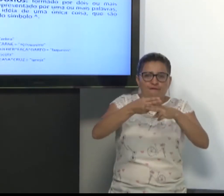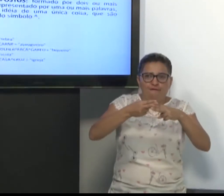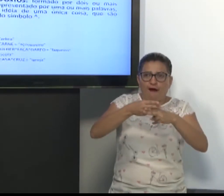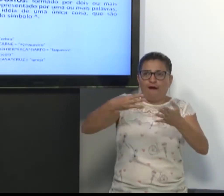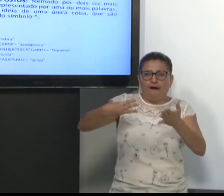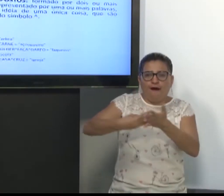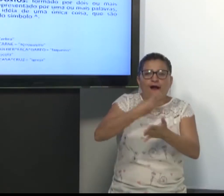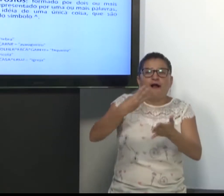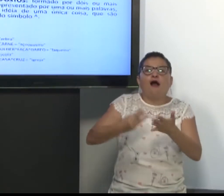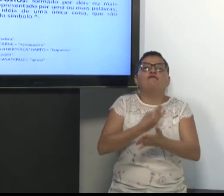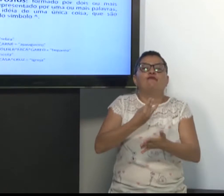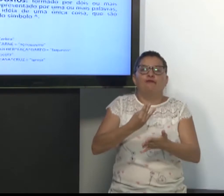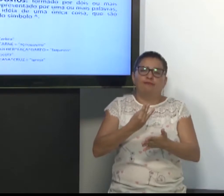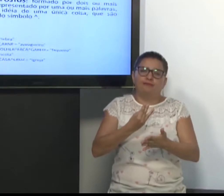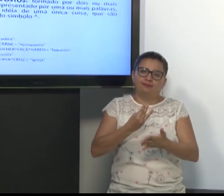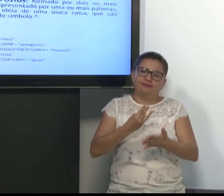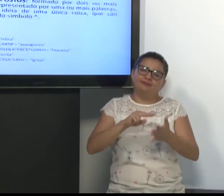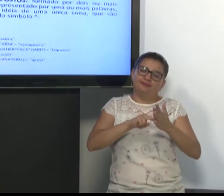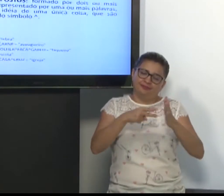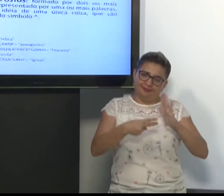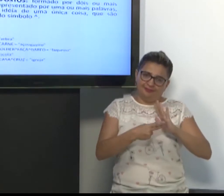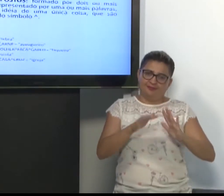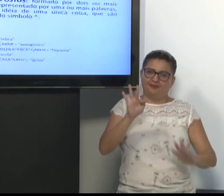Então, qual o significado? Faqueiro.